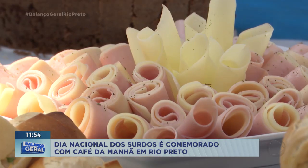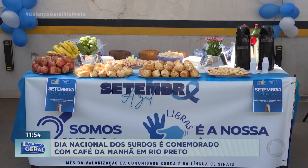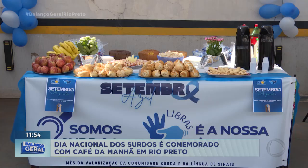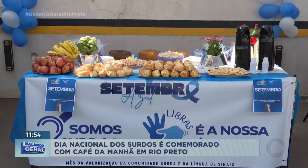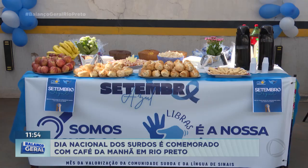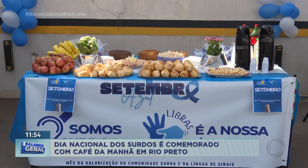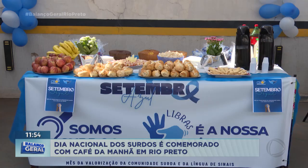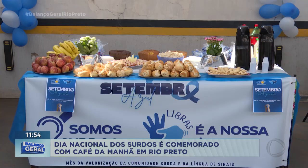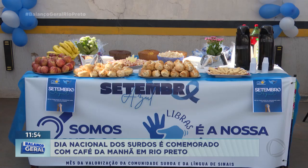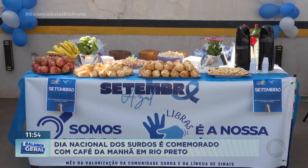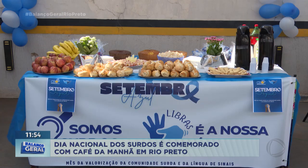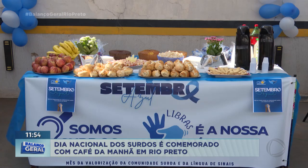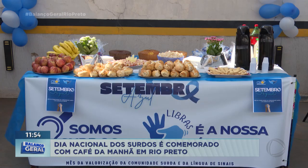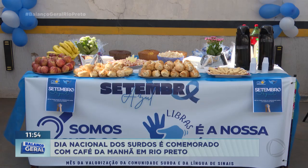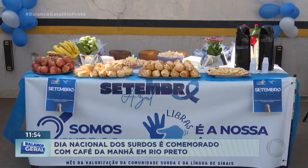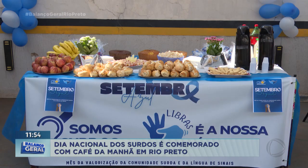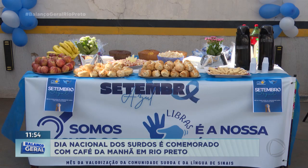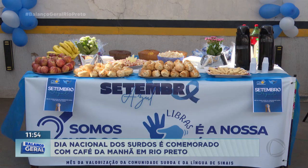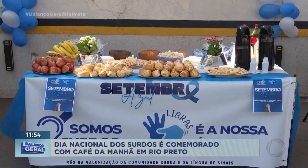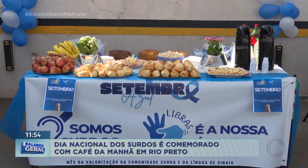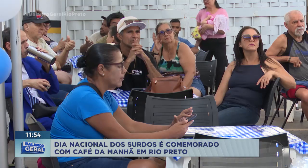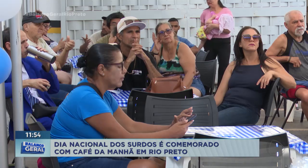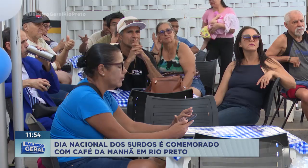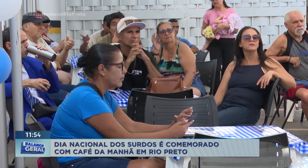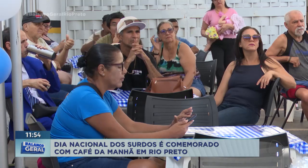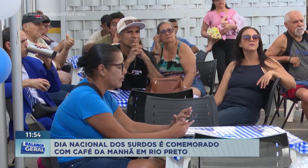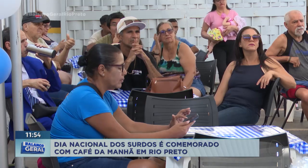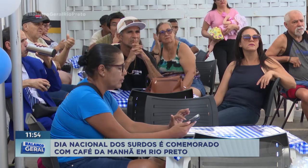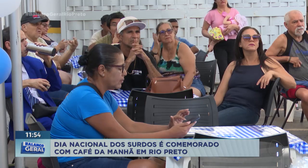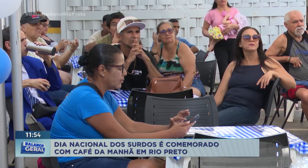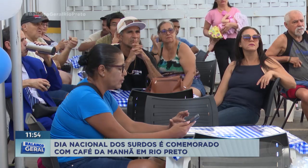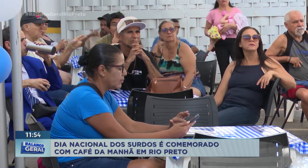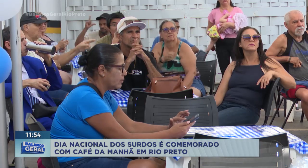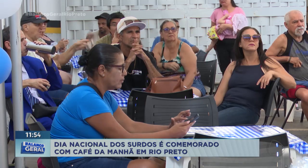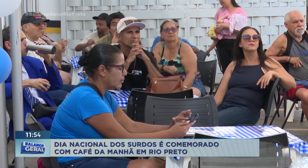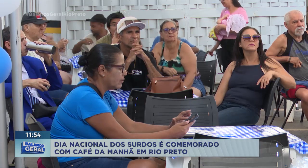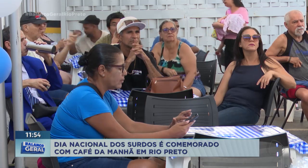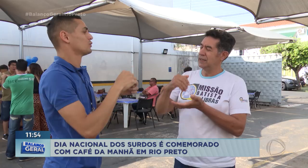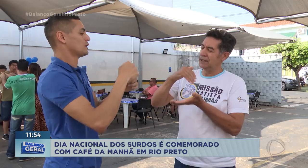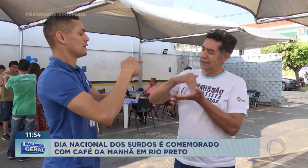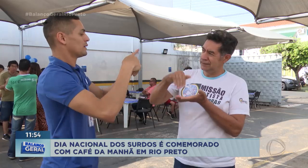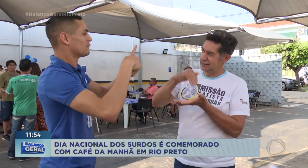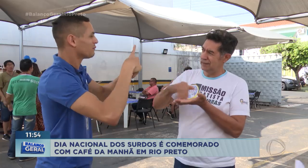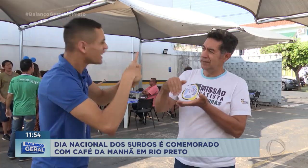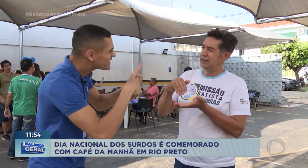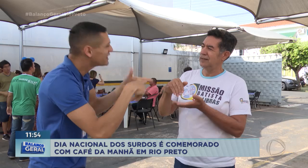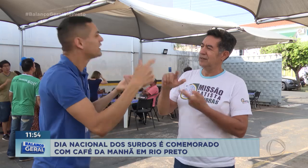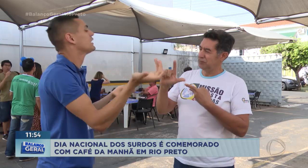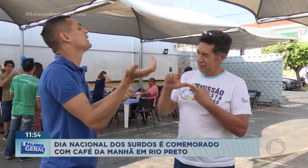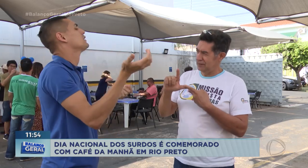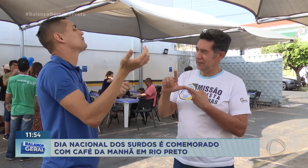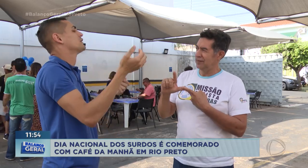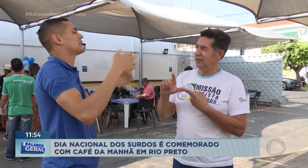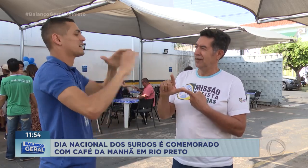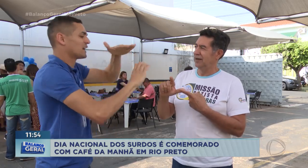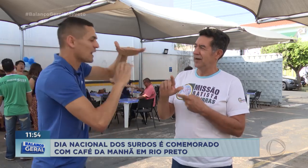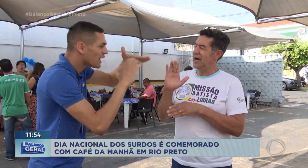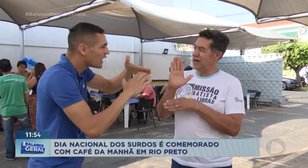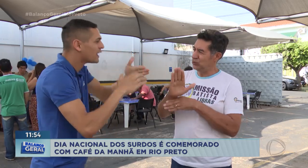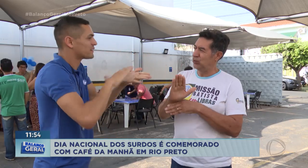os surdos que diariamente participam das atividades. Um dos participantes foi o Pedro. Com 66 anos, ele perdeu a